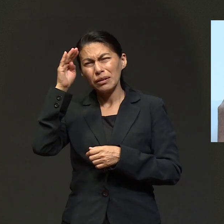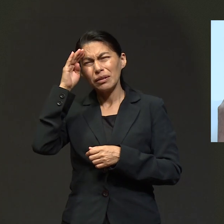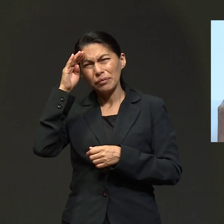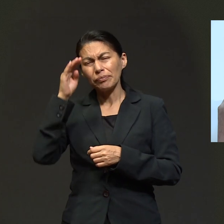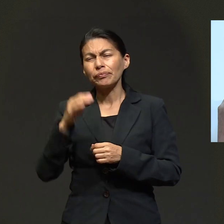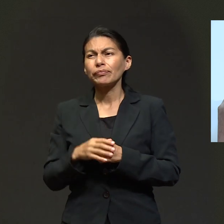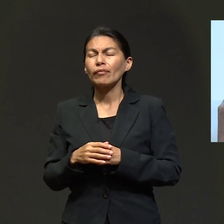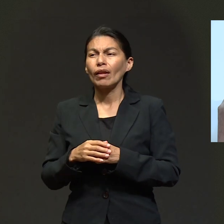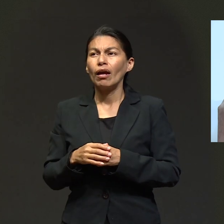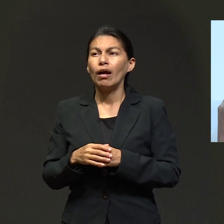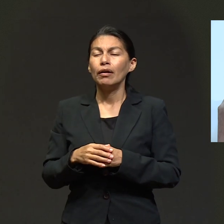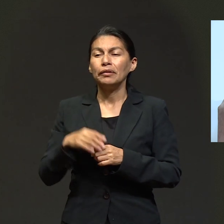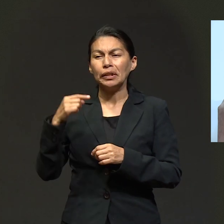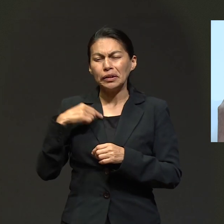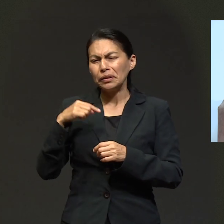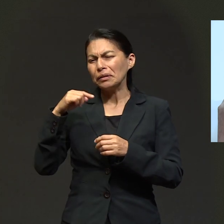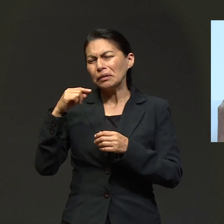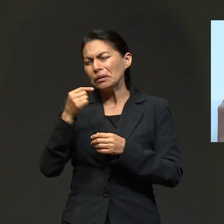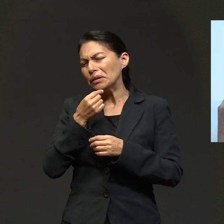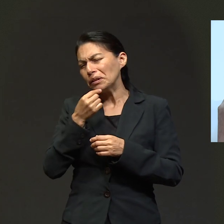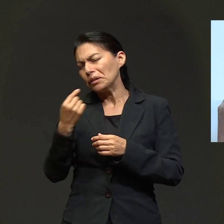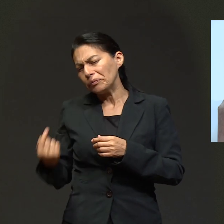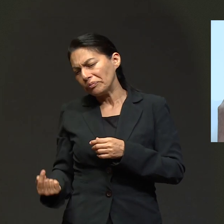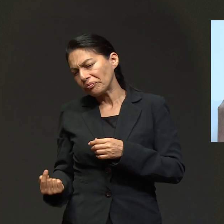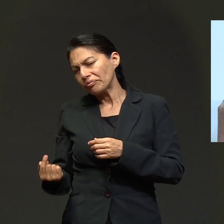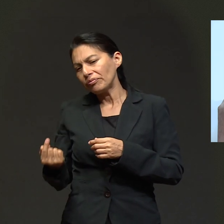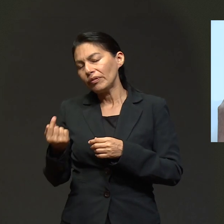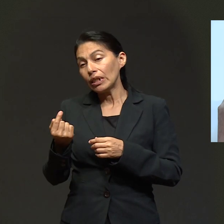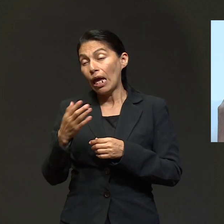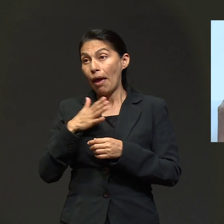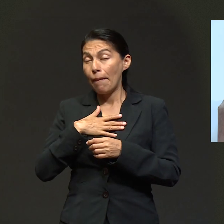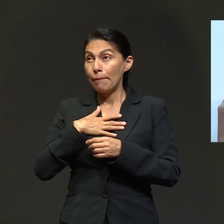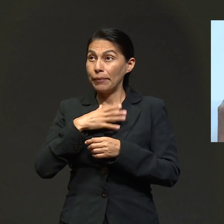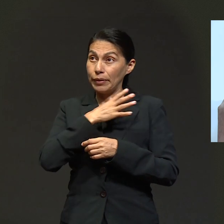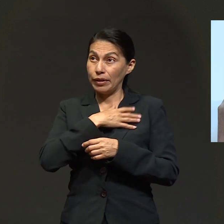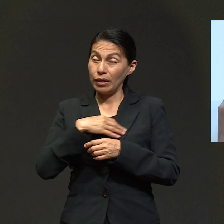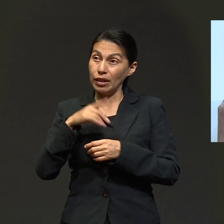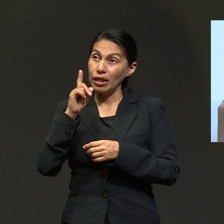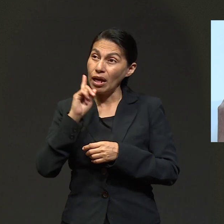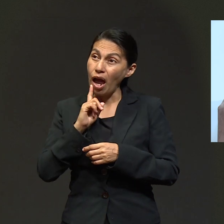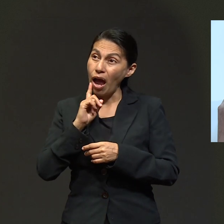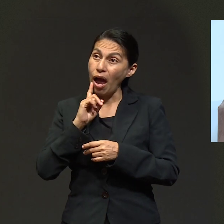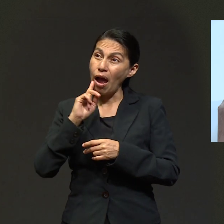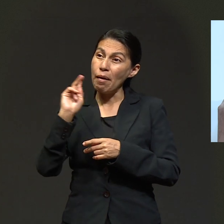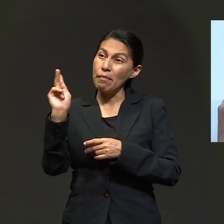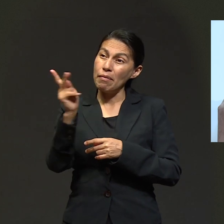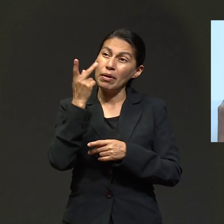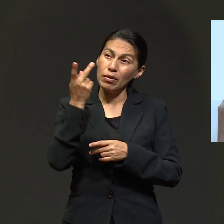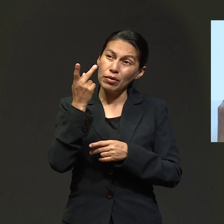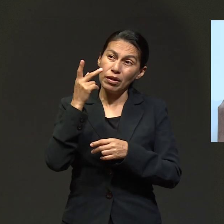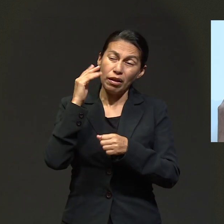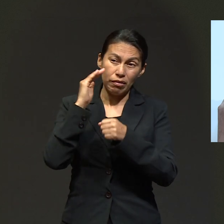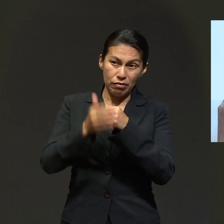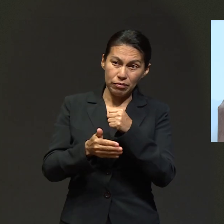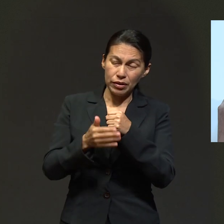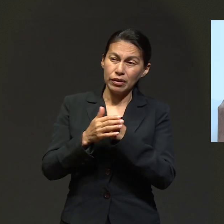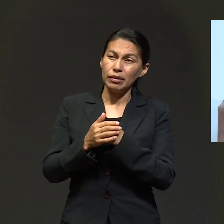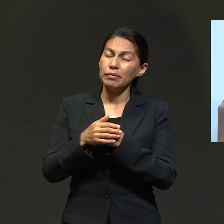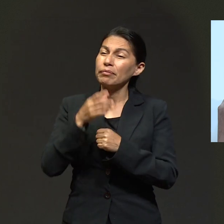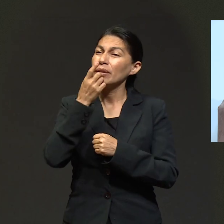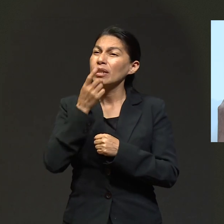universidad sí me pasó por la mente. Y entonces ahí empezó esa trayectoria. Y cuando mi hija termina la preparatoria,